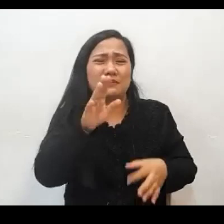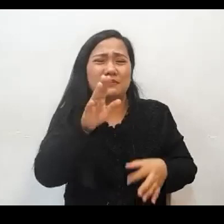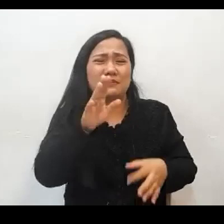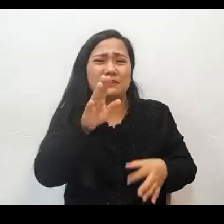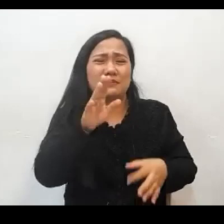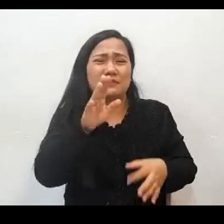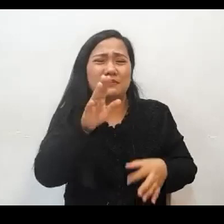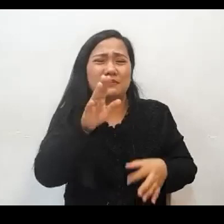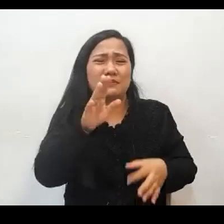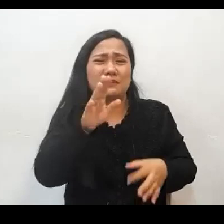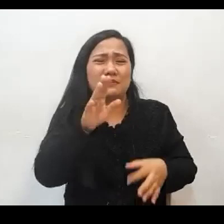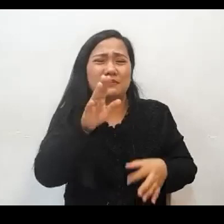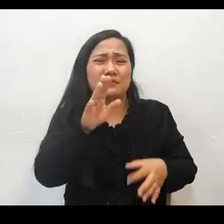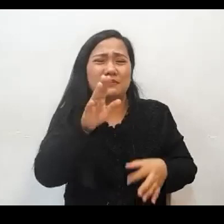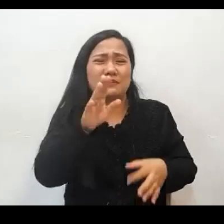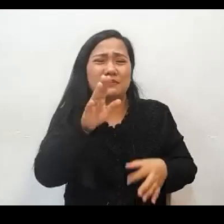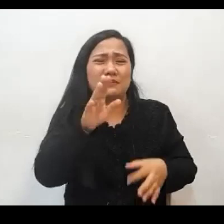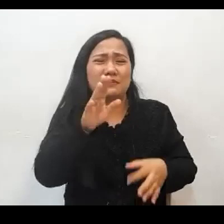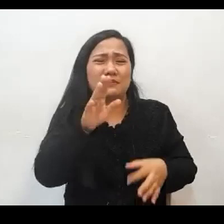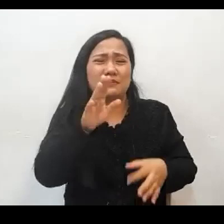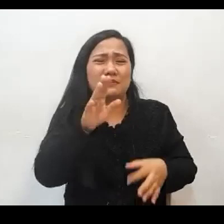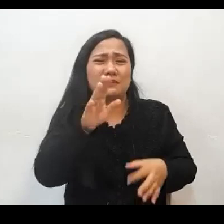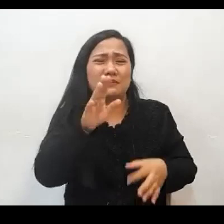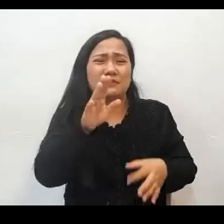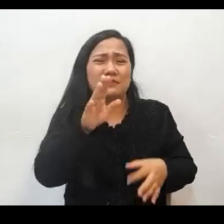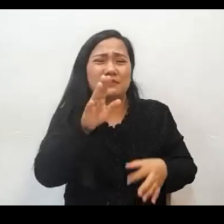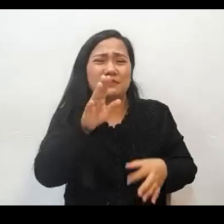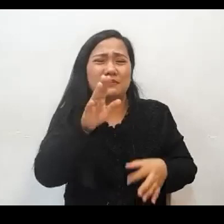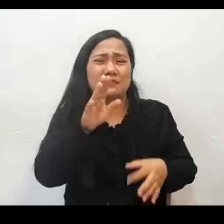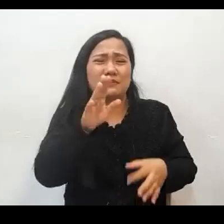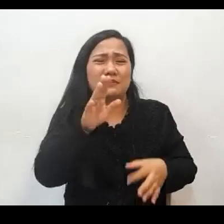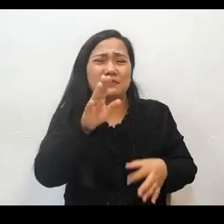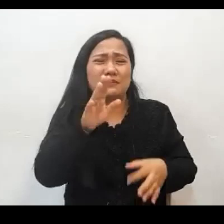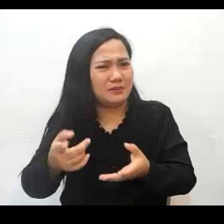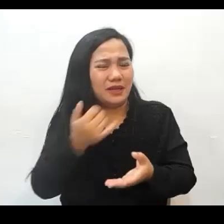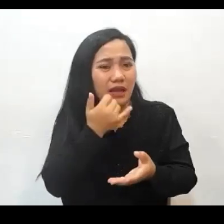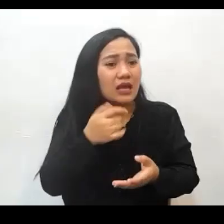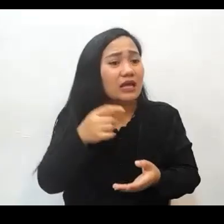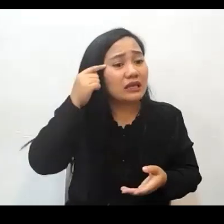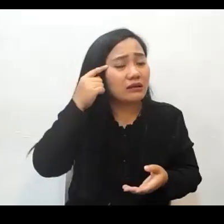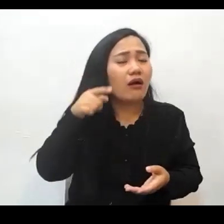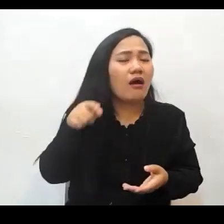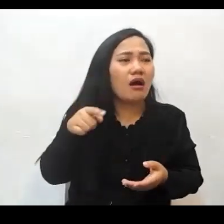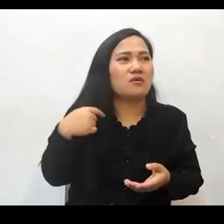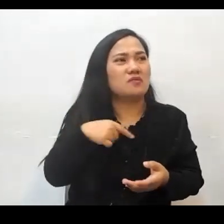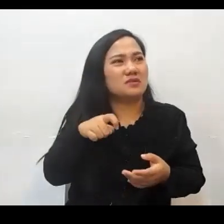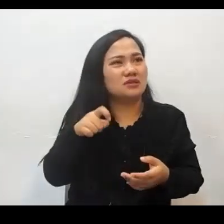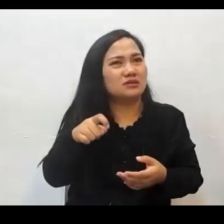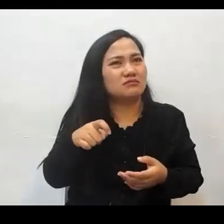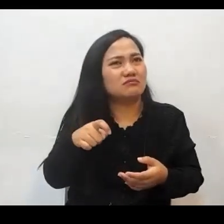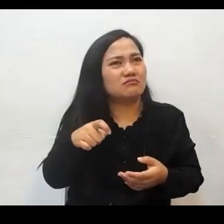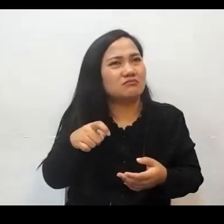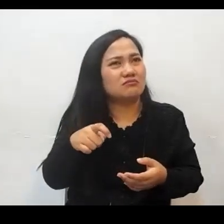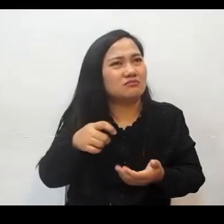inaakala na sila ay hindi na gagawa pa ng kasalanan sa mundo. We have to live in this world, but we are separated